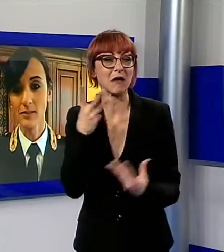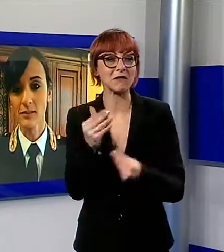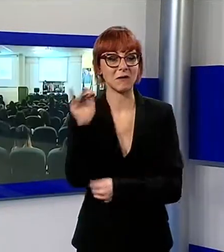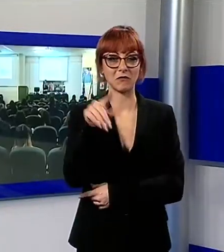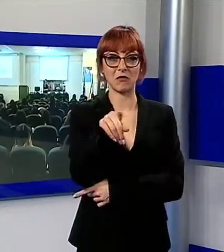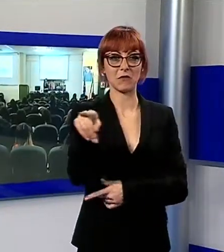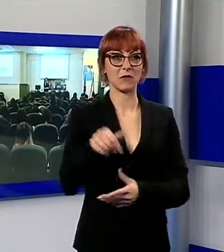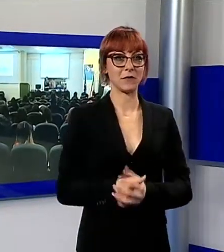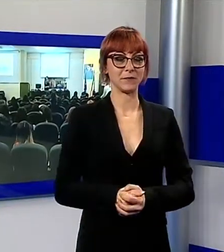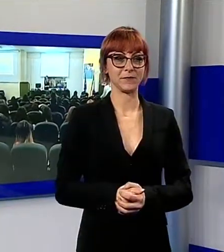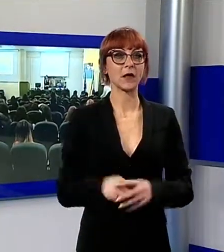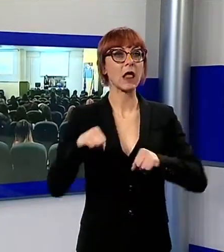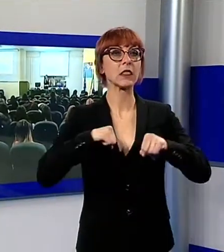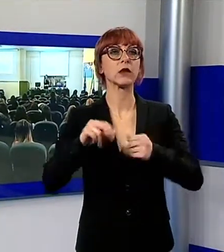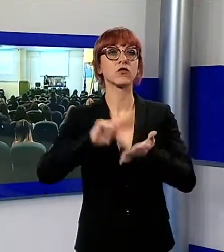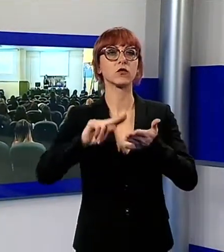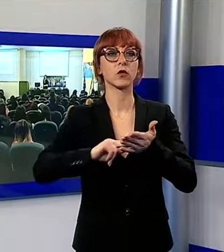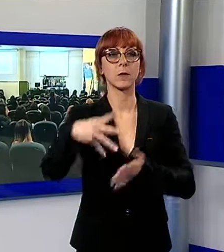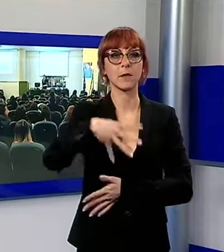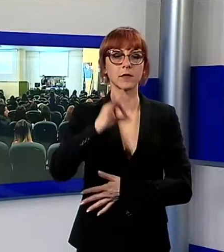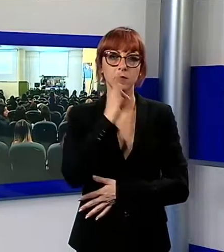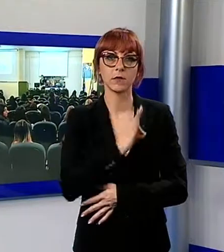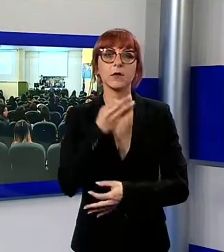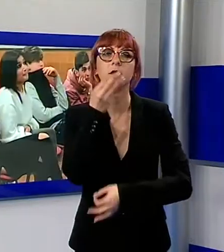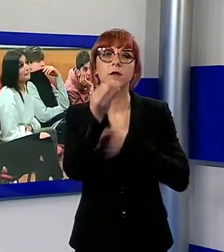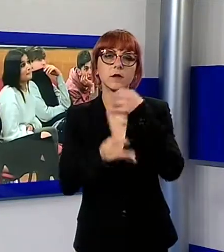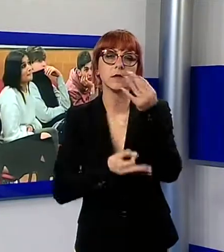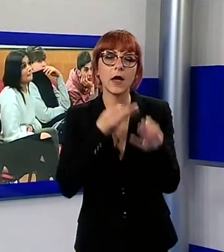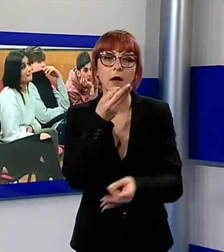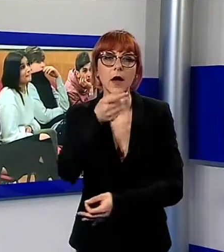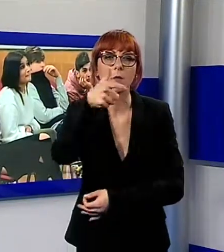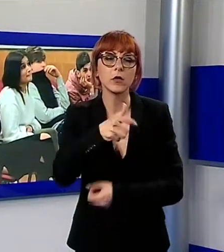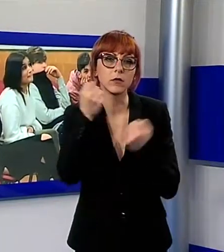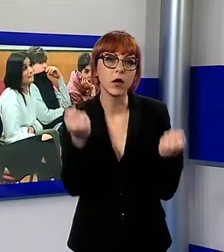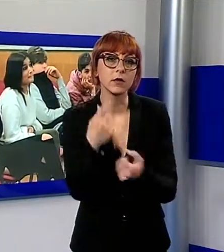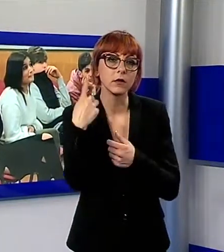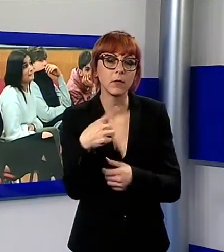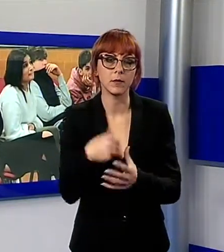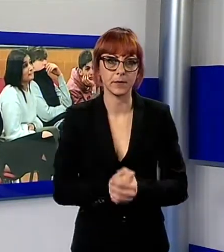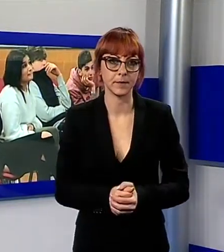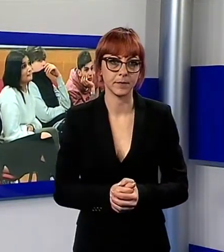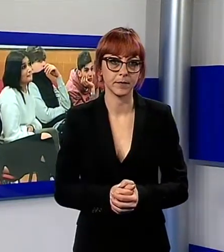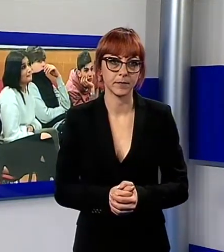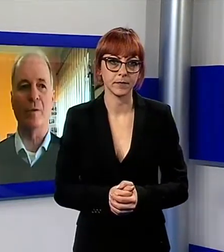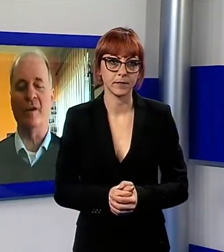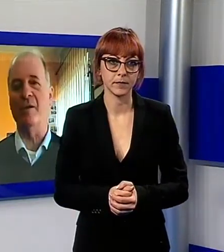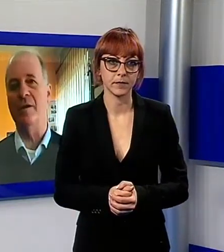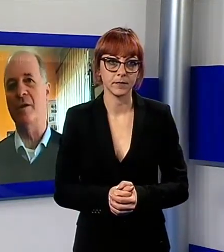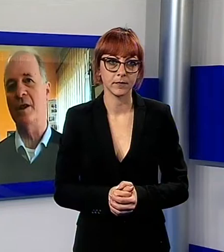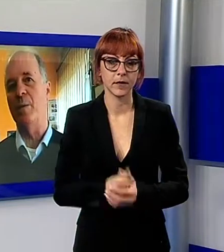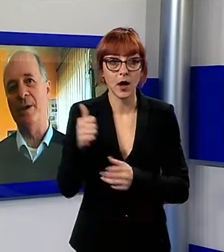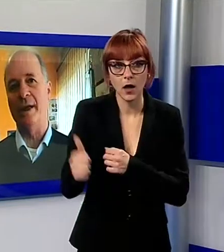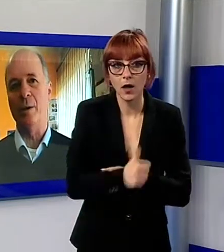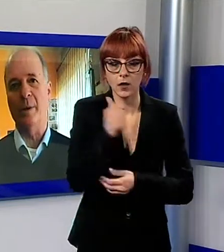giovani. Il dirigente scolastico Massimo Fontanelli spiega perché è nata questa iniziativa. Durante l'anno scolastico abbiamo un